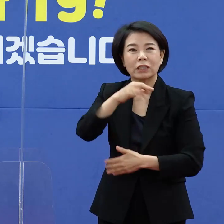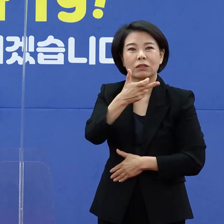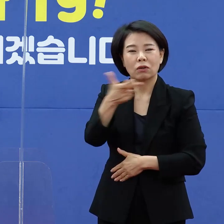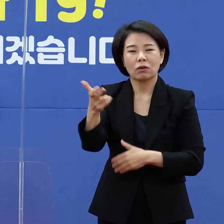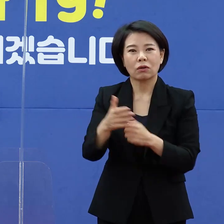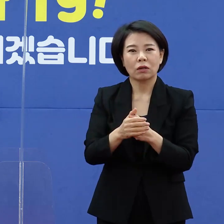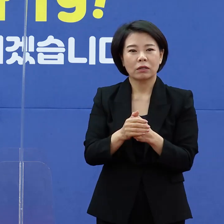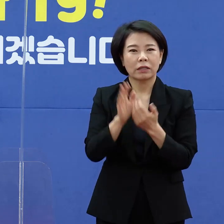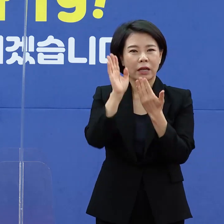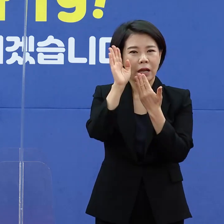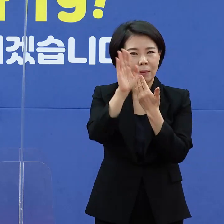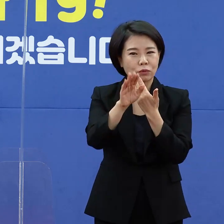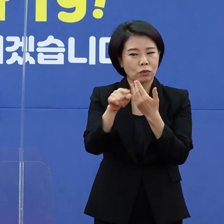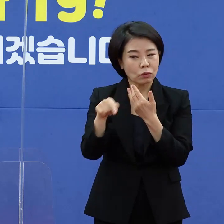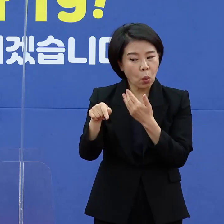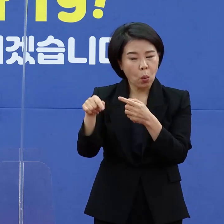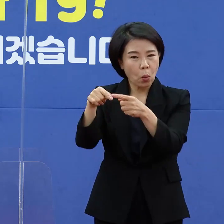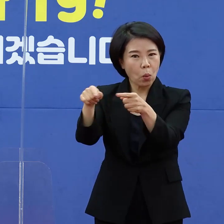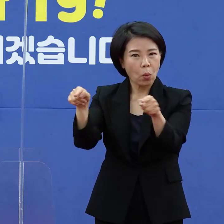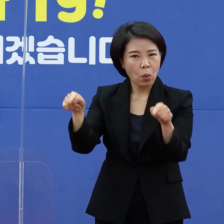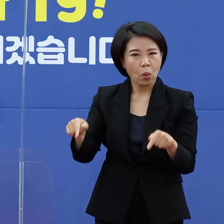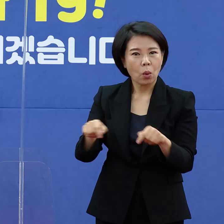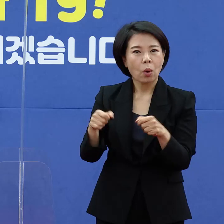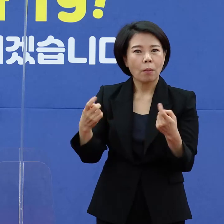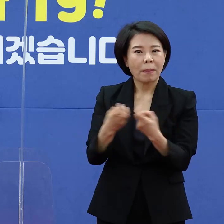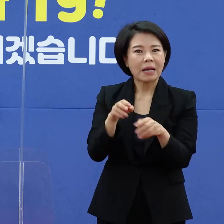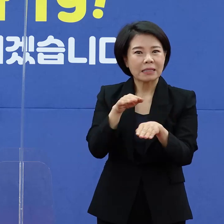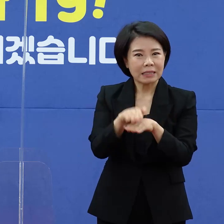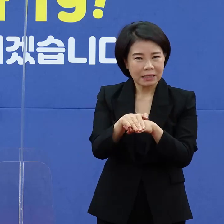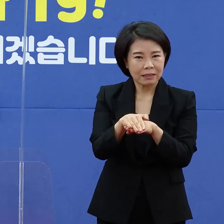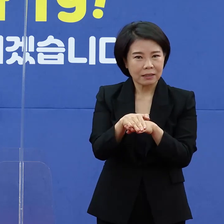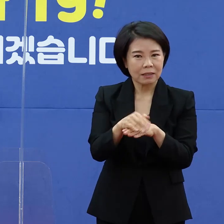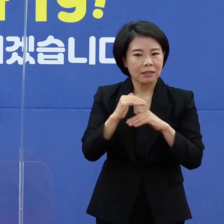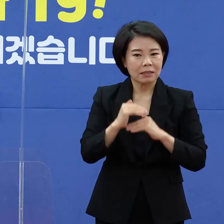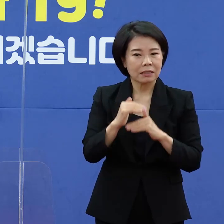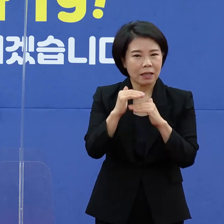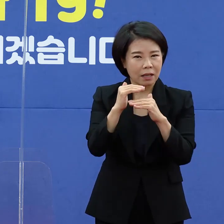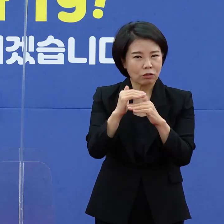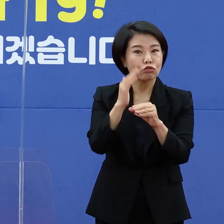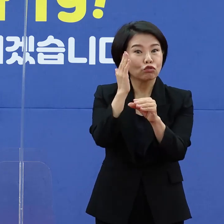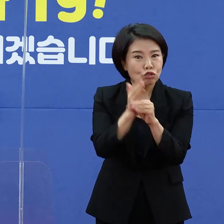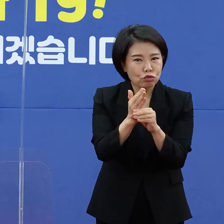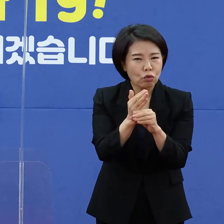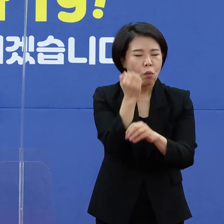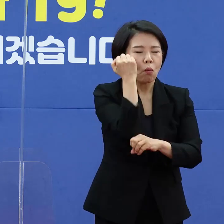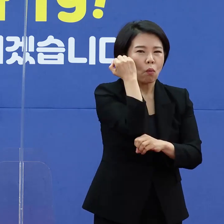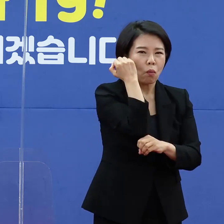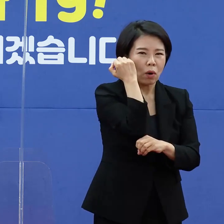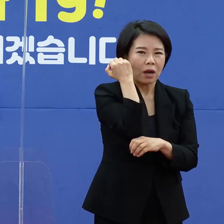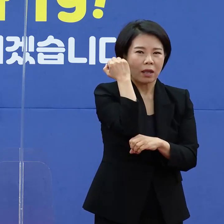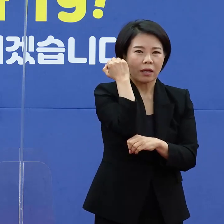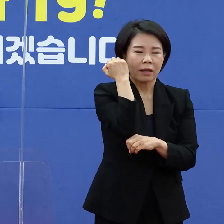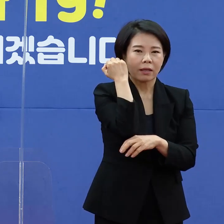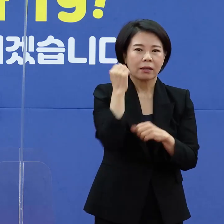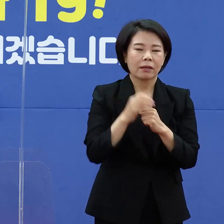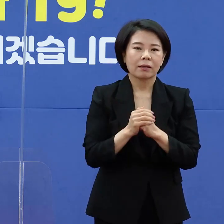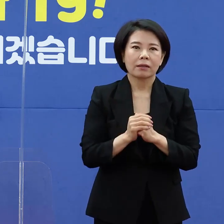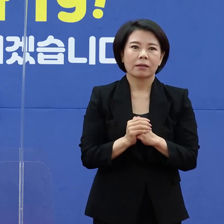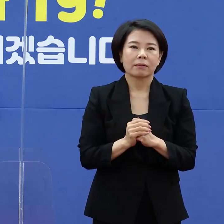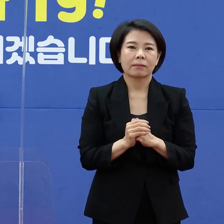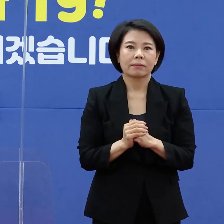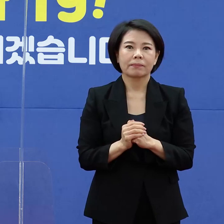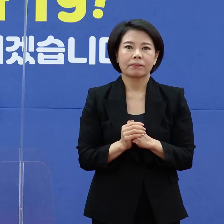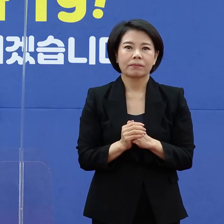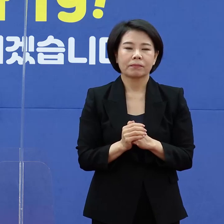앞으로 이 체계를 진행해 가면서 만약에 기존에 우리가